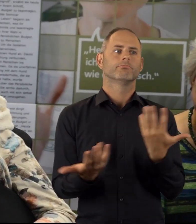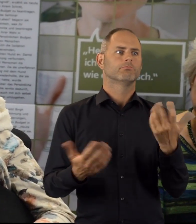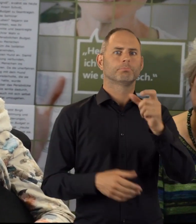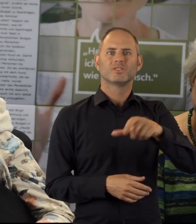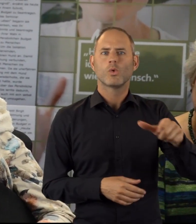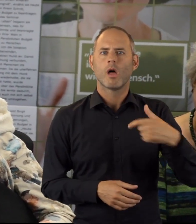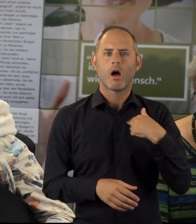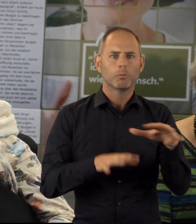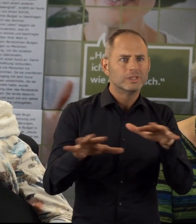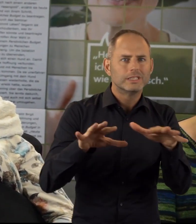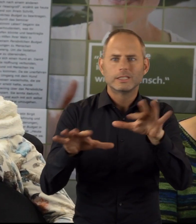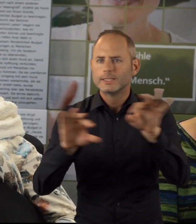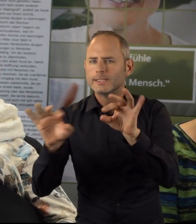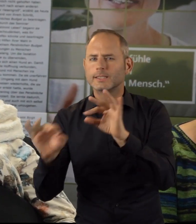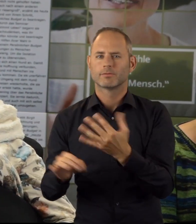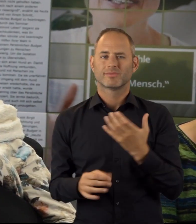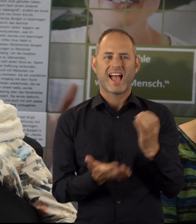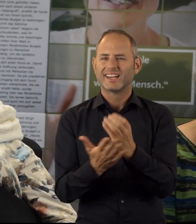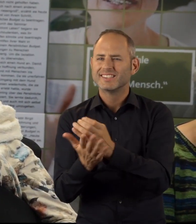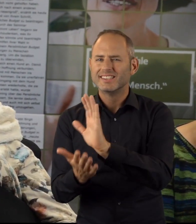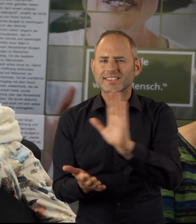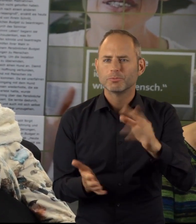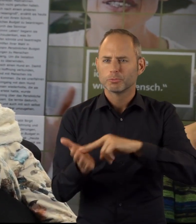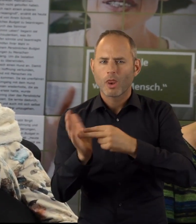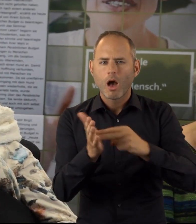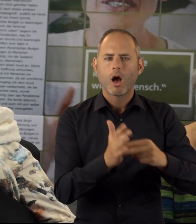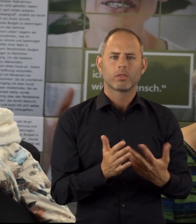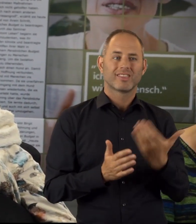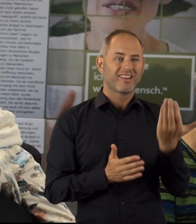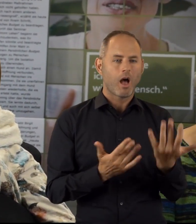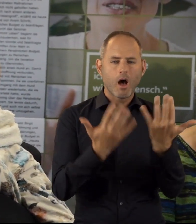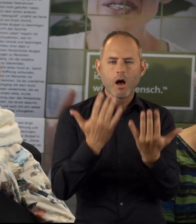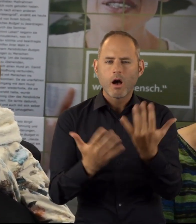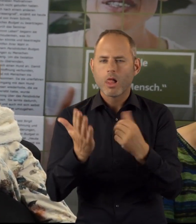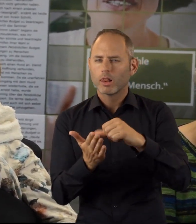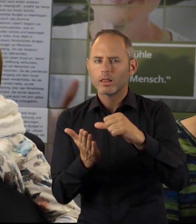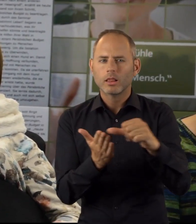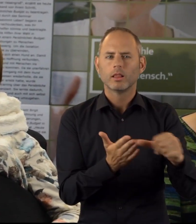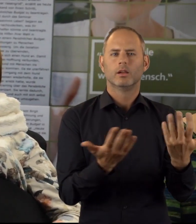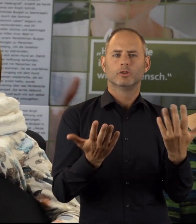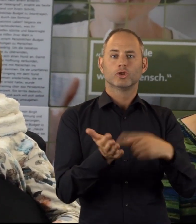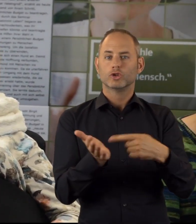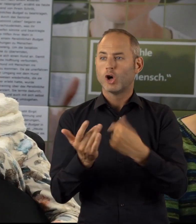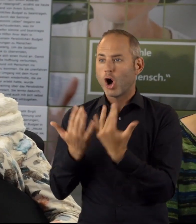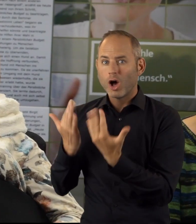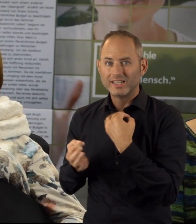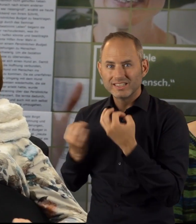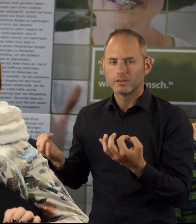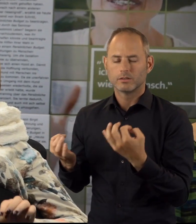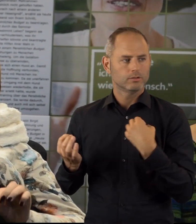geflogen sei. Personalauswählen und dessen Einsätze planen, Gehaltsabrechnungen erstellen, sich um steuerliche Angelegenheiten kümmern, all